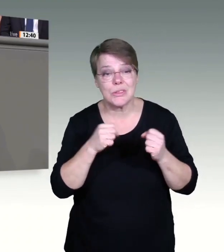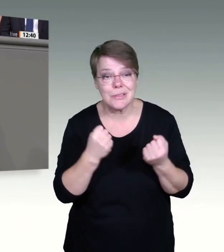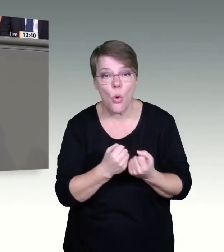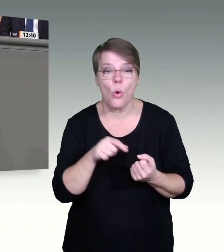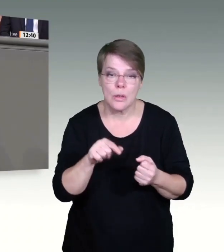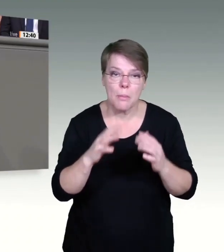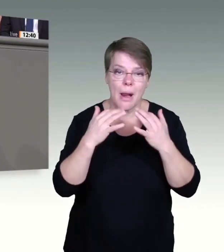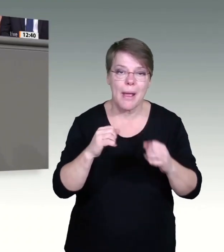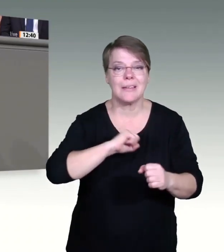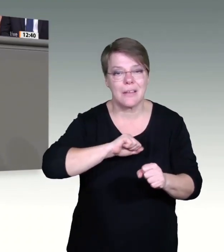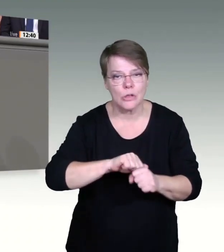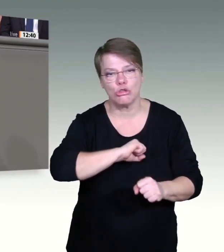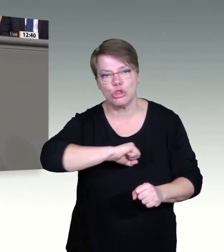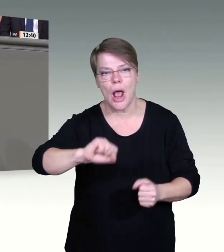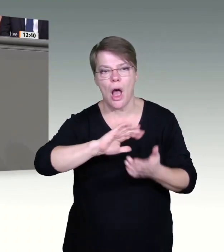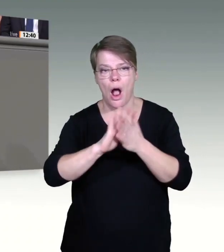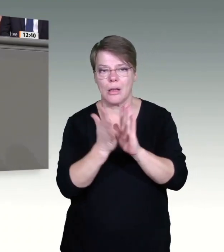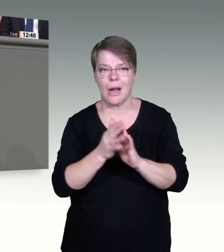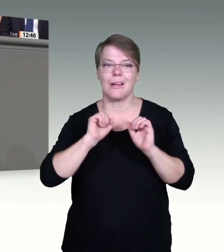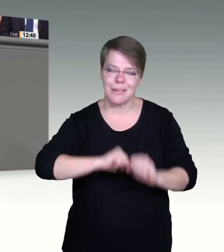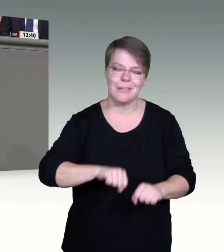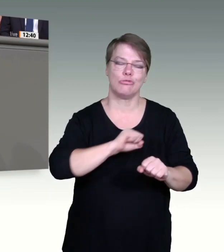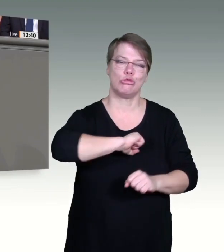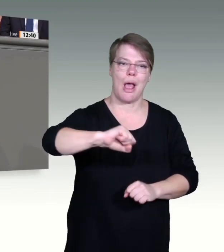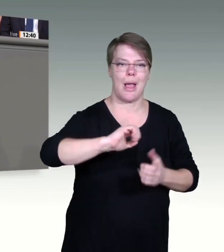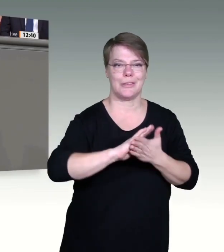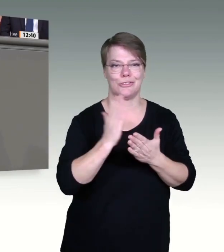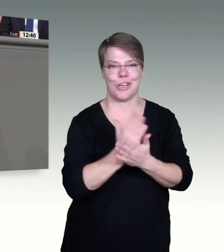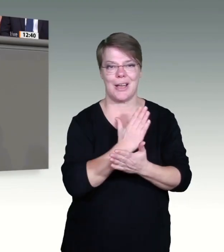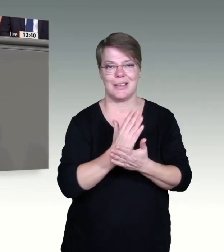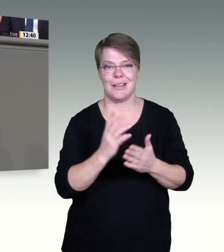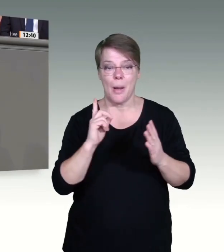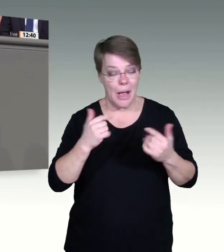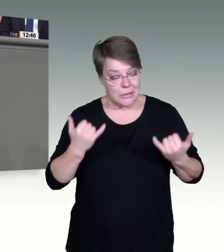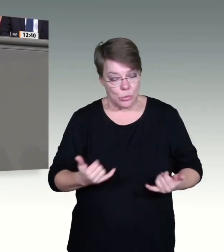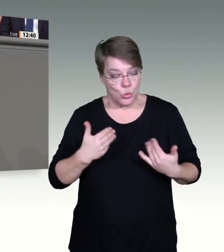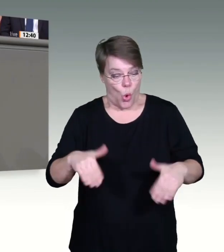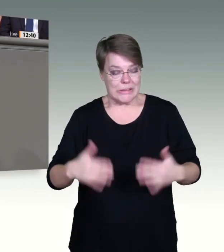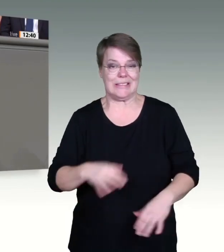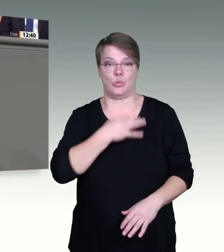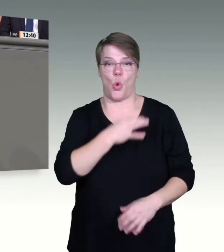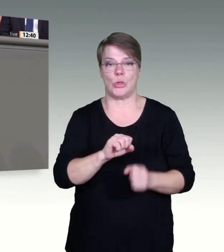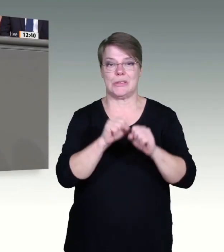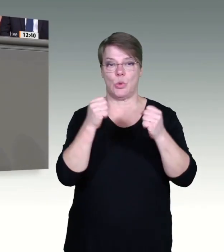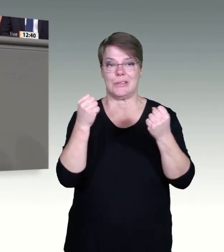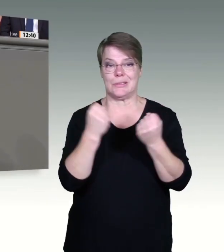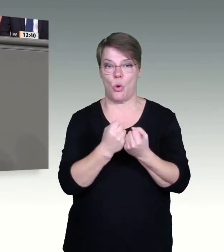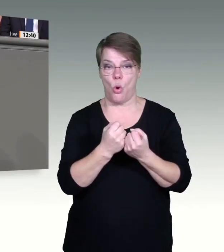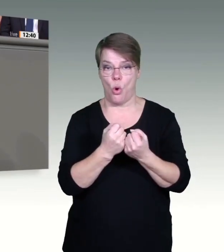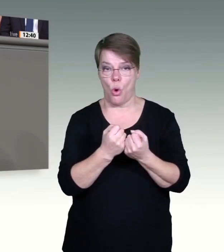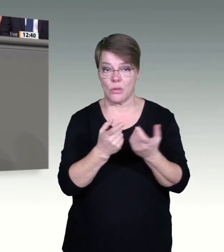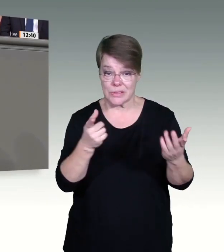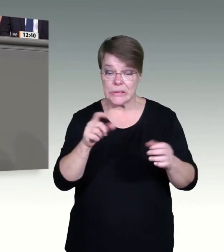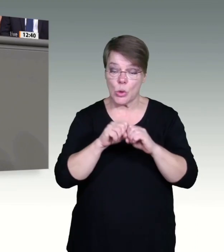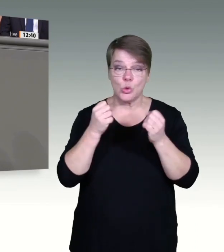Es geht hier um eine Debatte über Grundwerte und Grundrechte. Kollegin Aschenberg-Dugnus, hier hat insbesondere